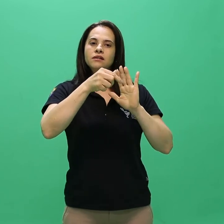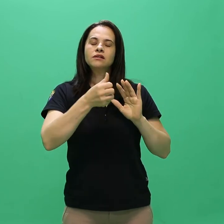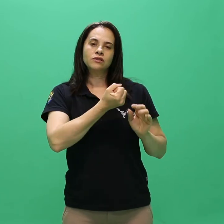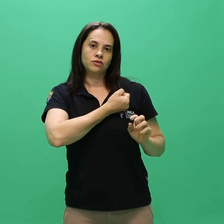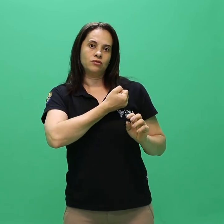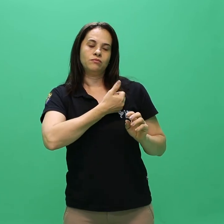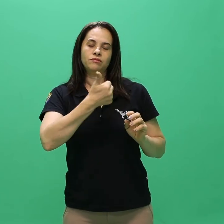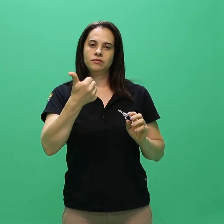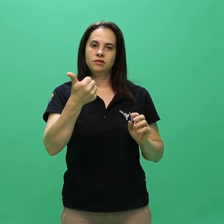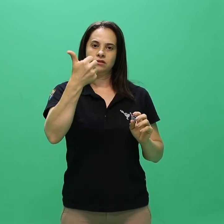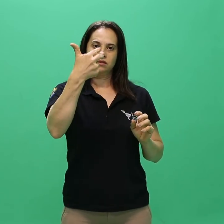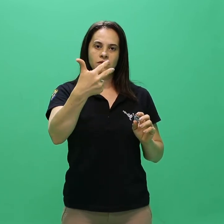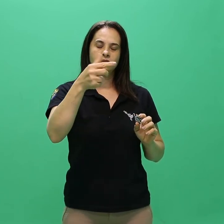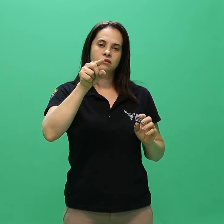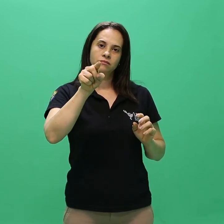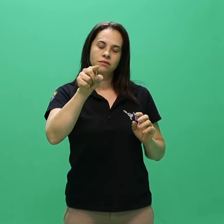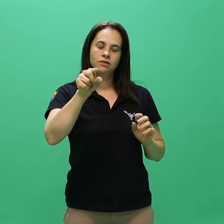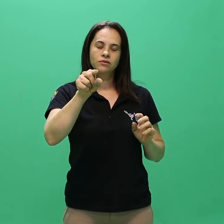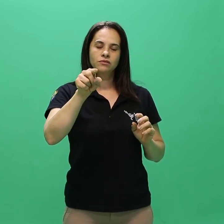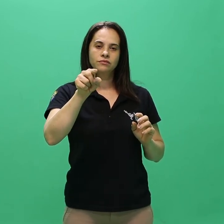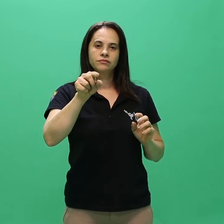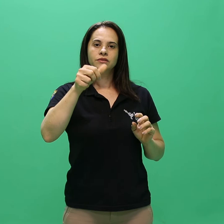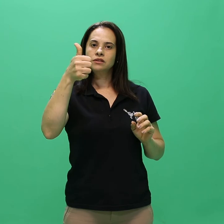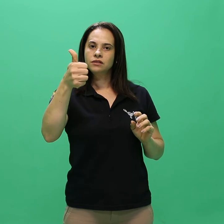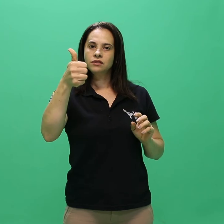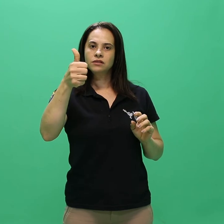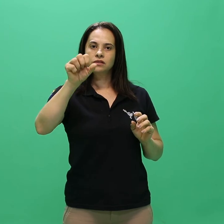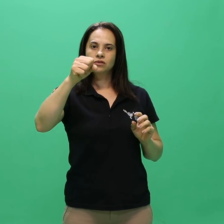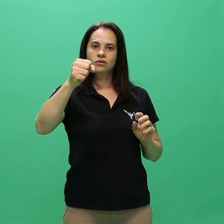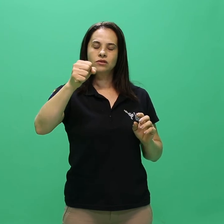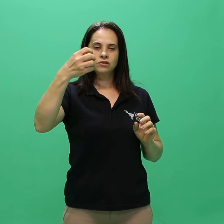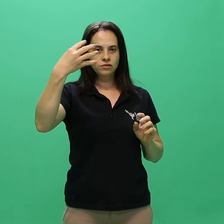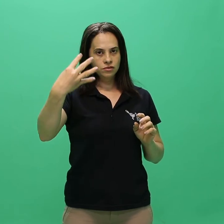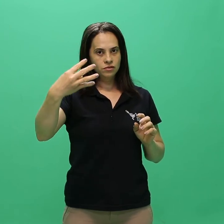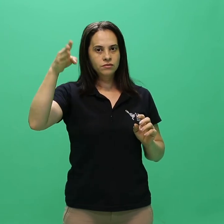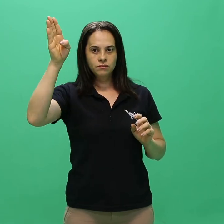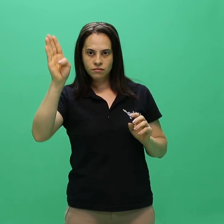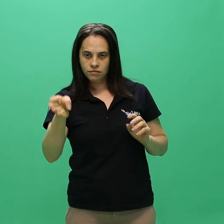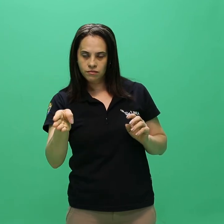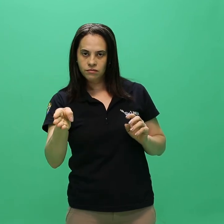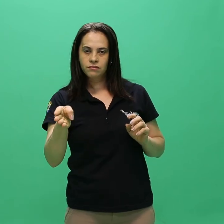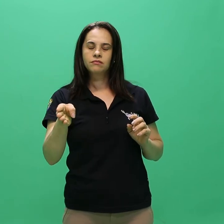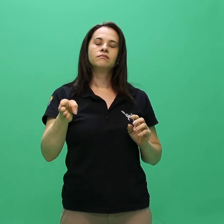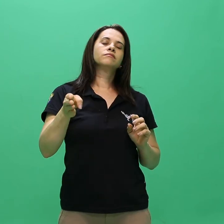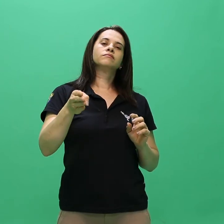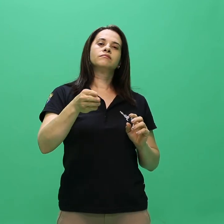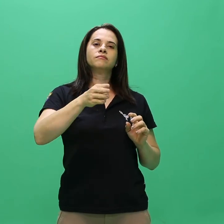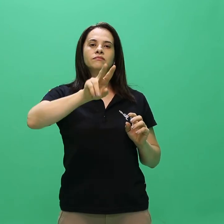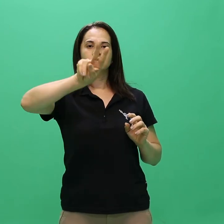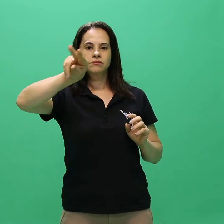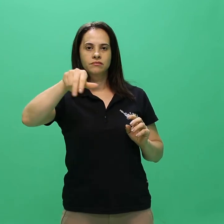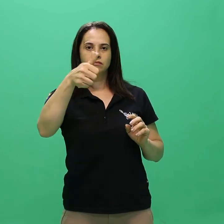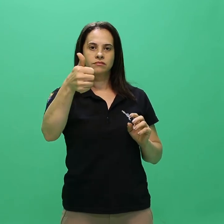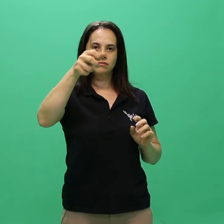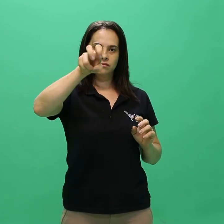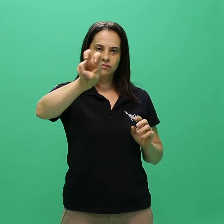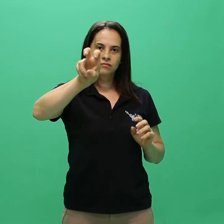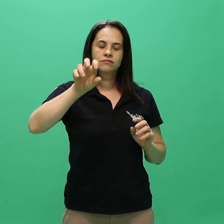acrescido pela Lei nº 13.184, de 2015, a qual estabelece que